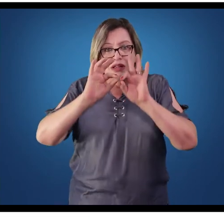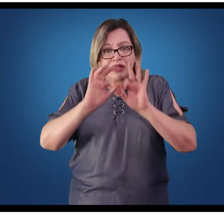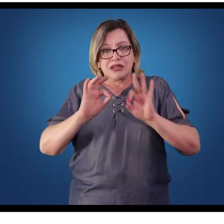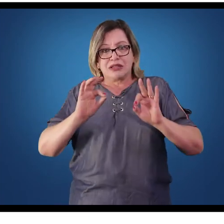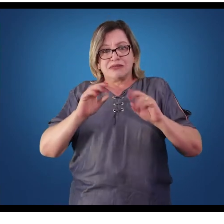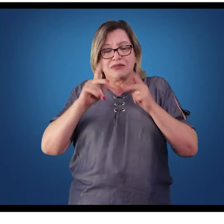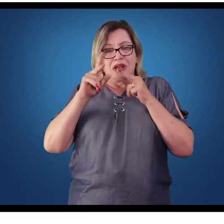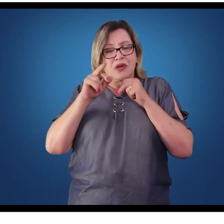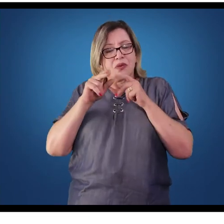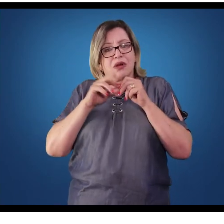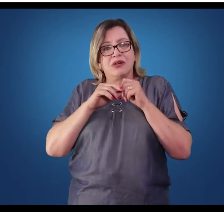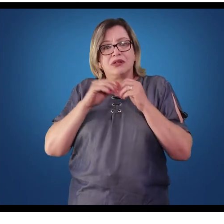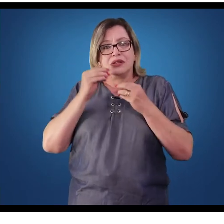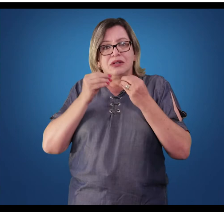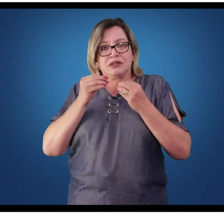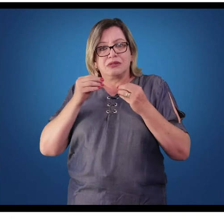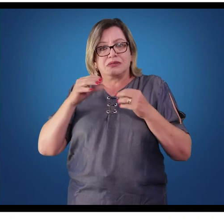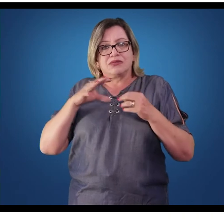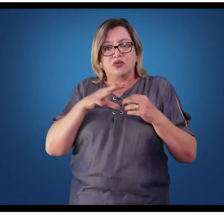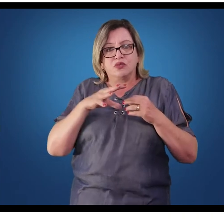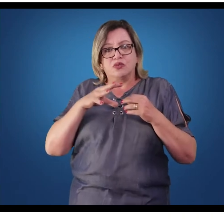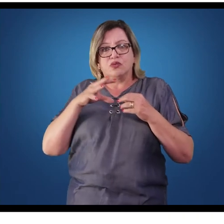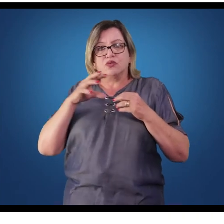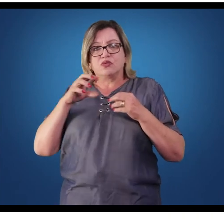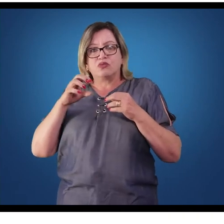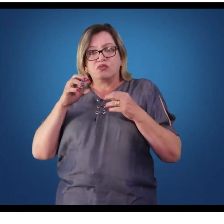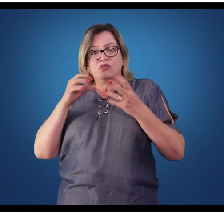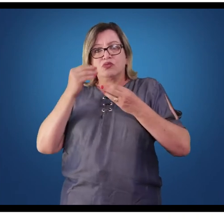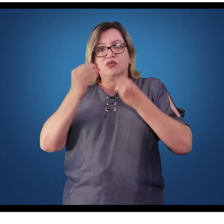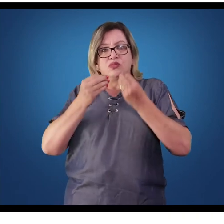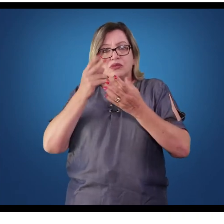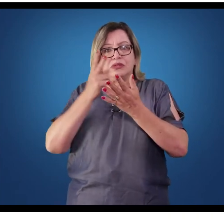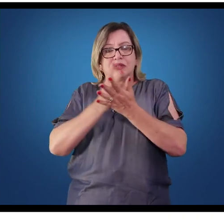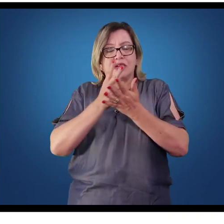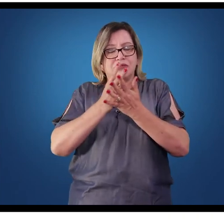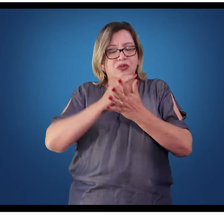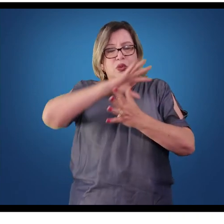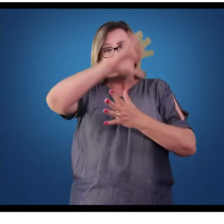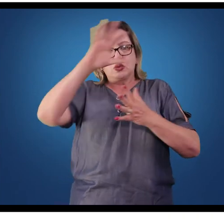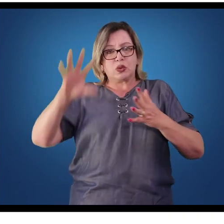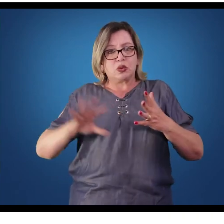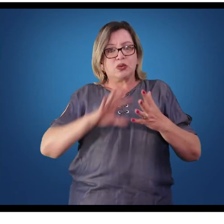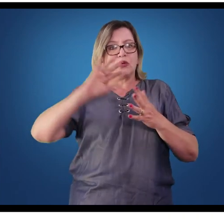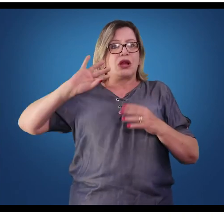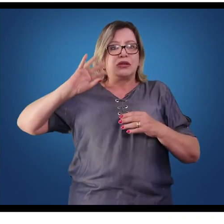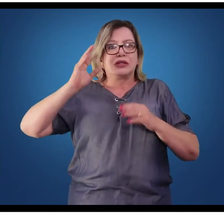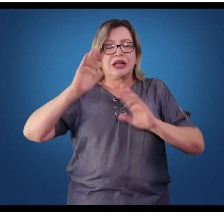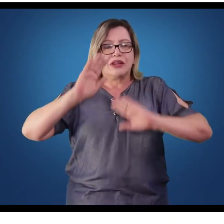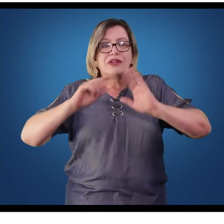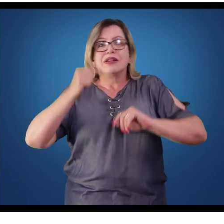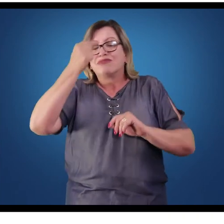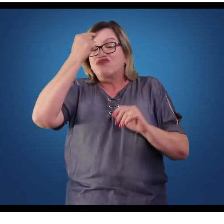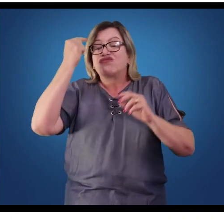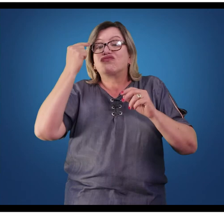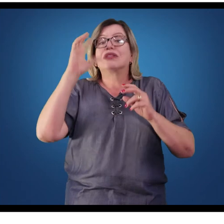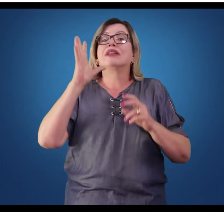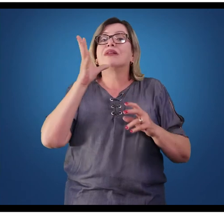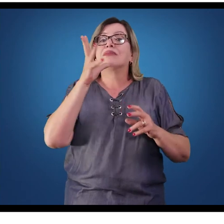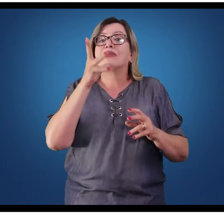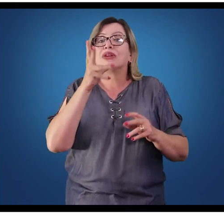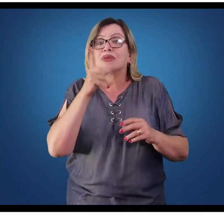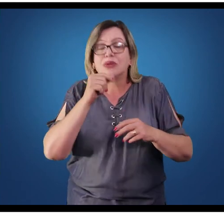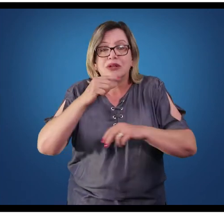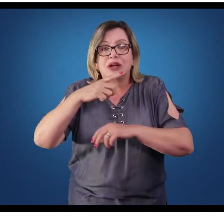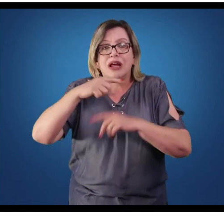igualitária, ou seja, a contração ocorra de uma maneira integrada. A duração da contração do músculo liso,